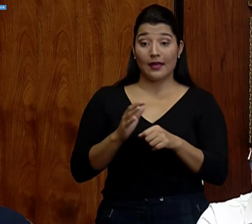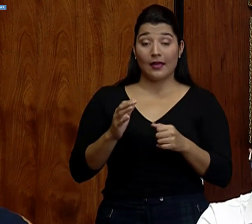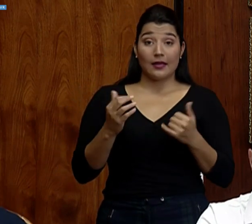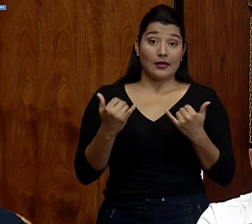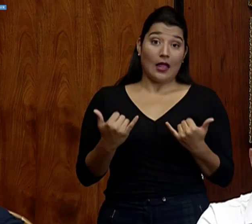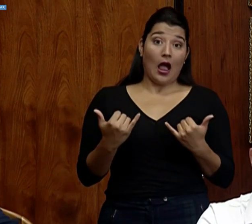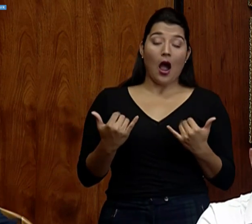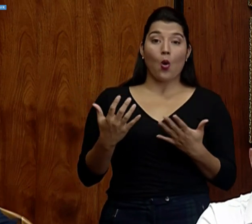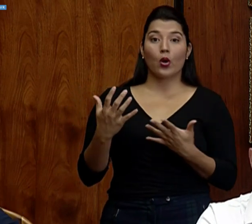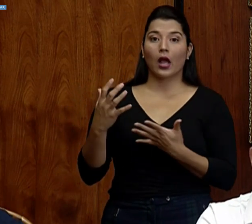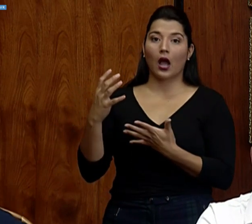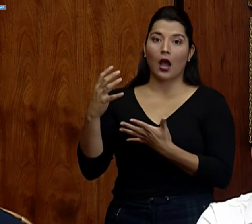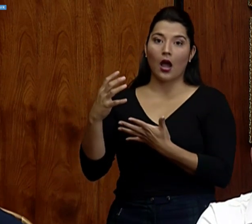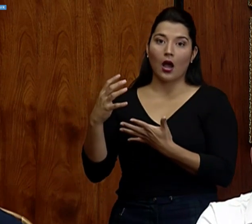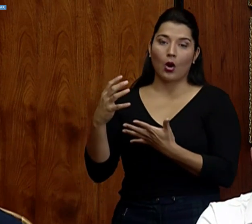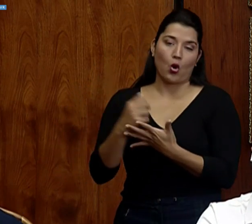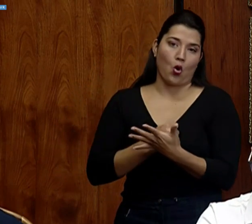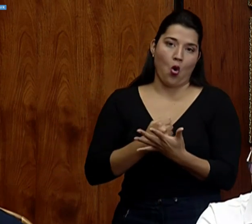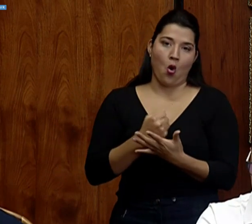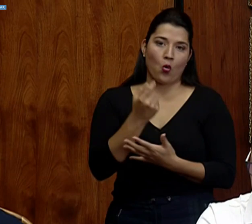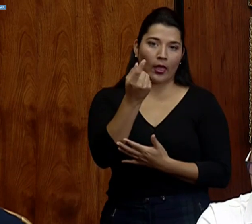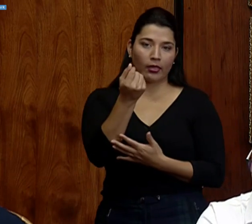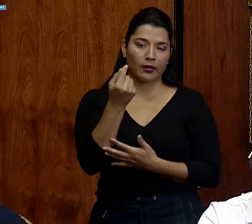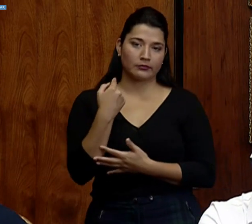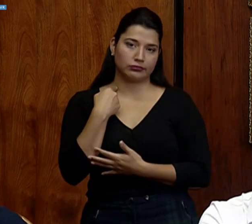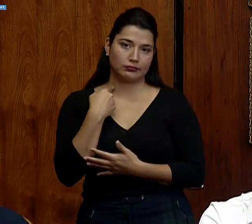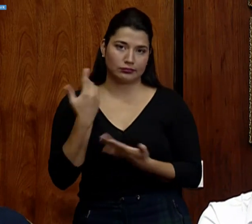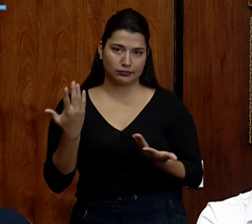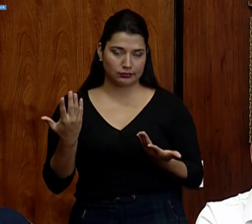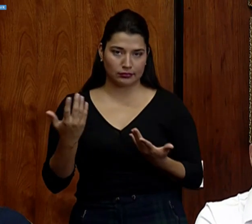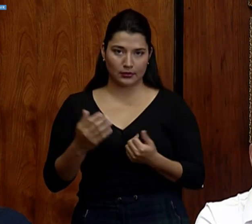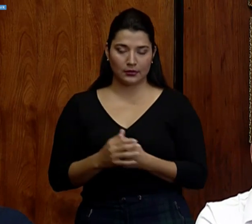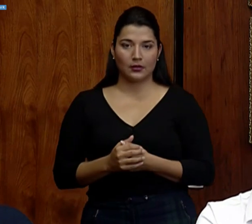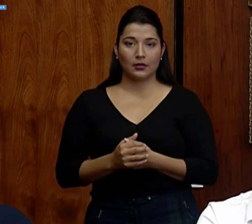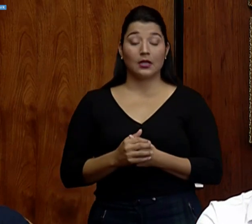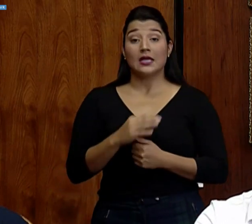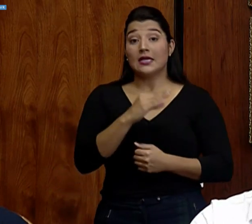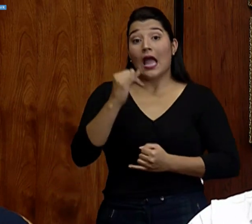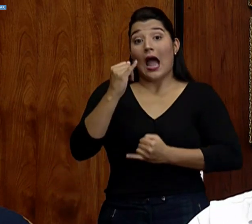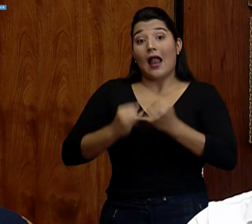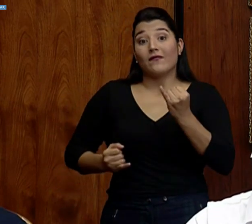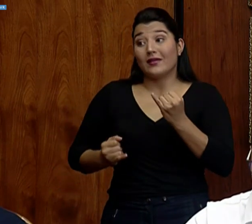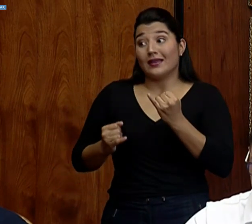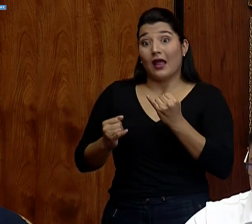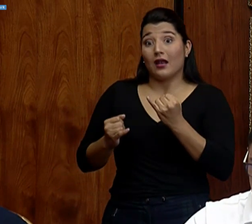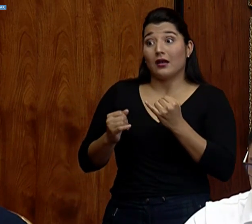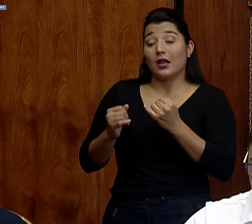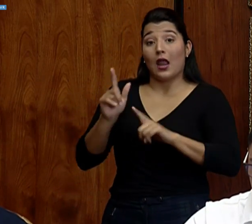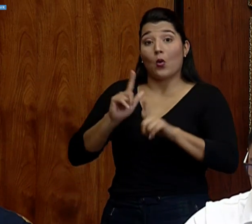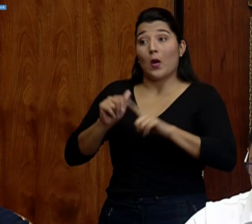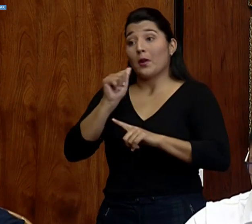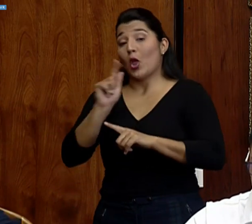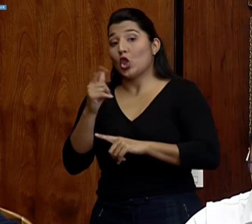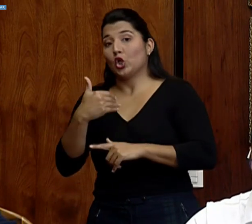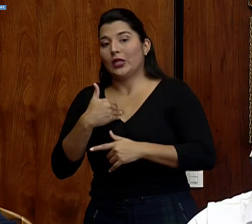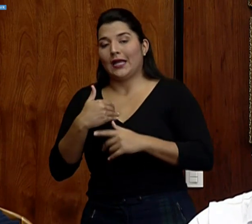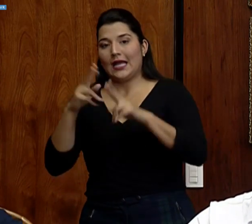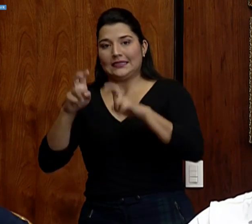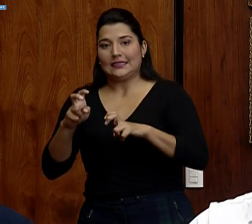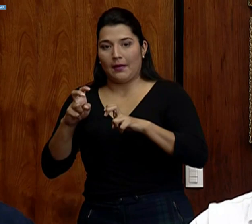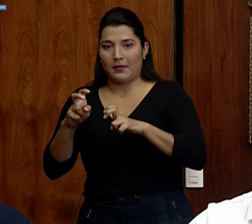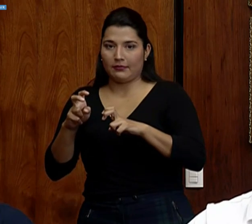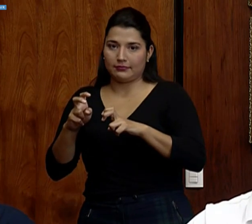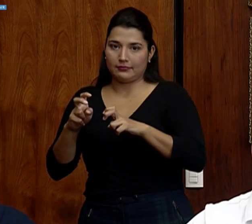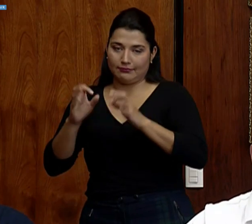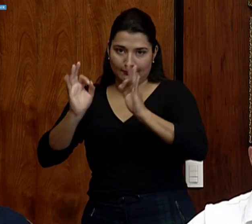que se cobren cantidades que pueden variar y que al final sean pruebas que no son confiables. Y claro que ya incluso en